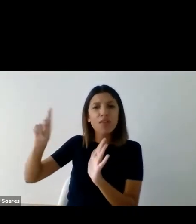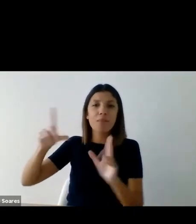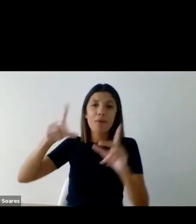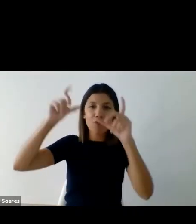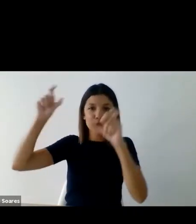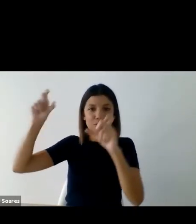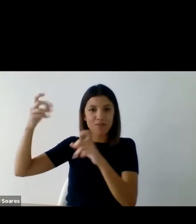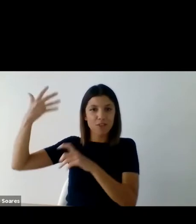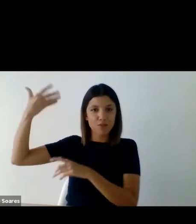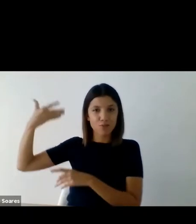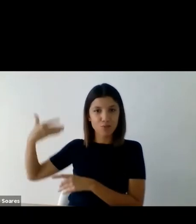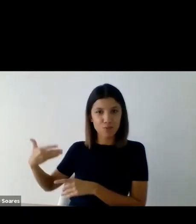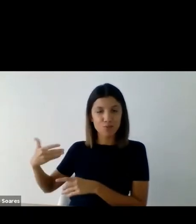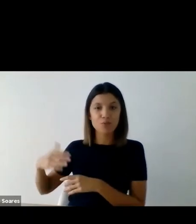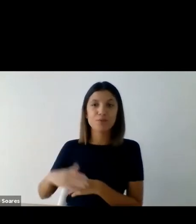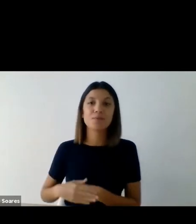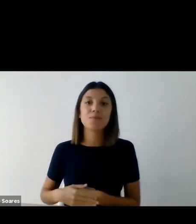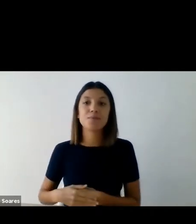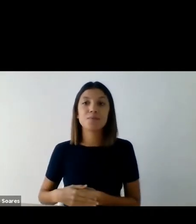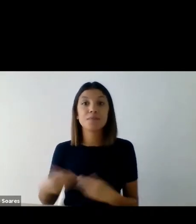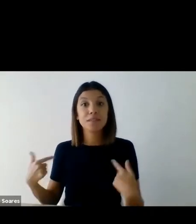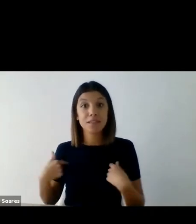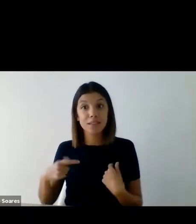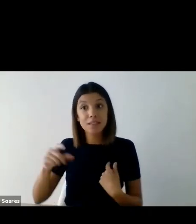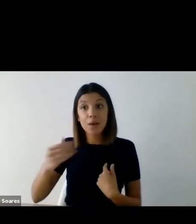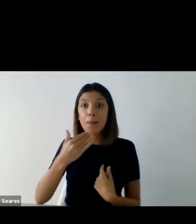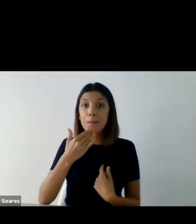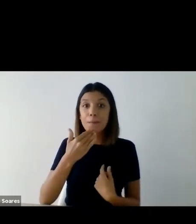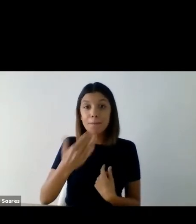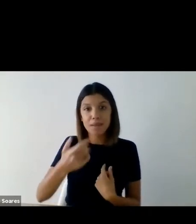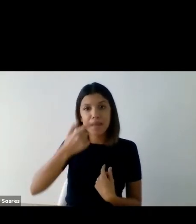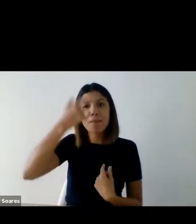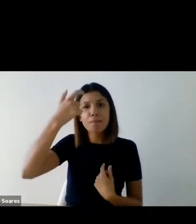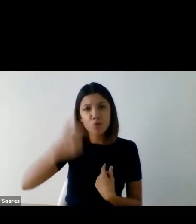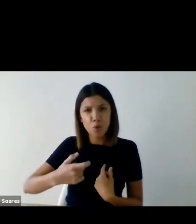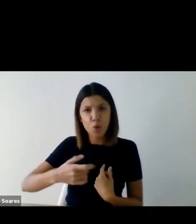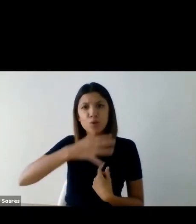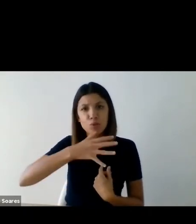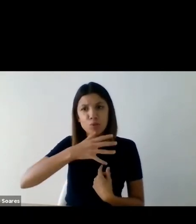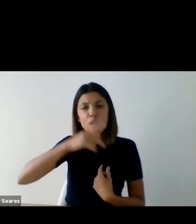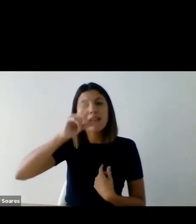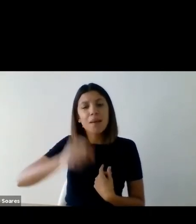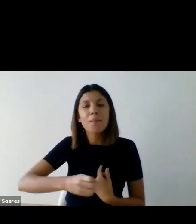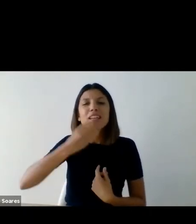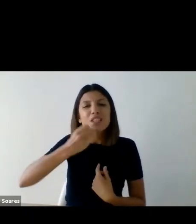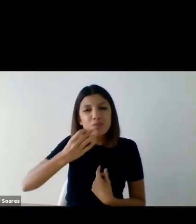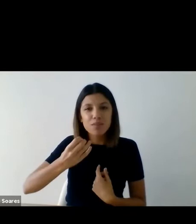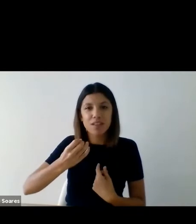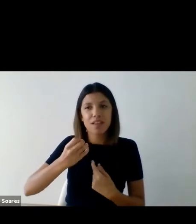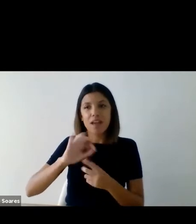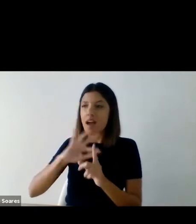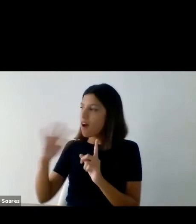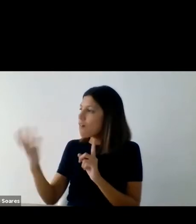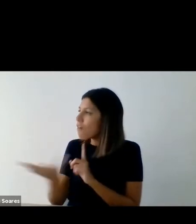Conforme pediu a Maria, pedimos também aos colegas que tomarem a palavra para fazer este procedimento de autodescrição.